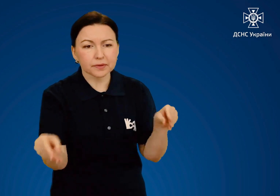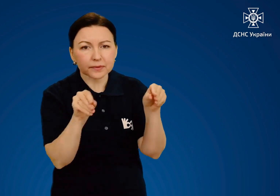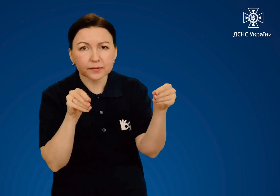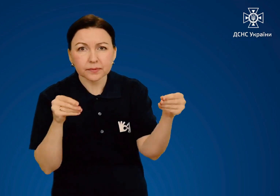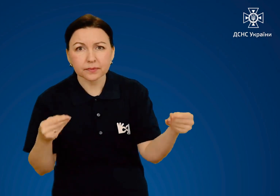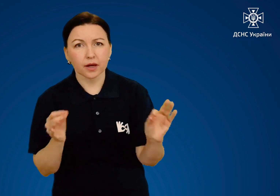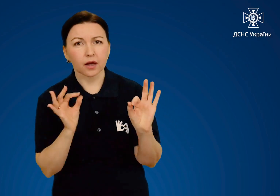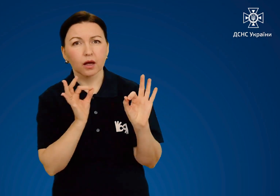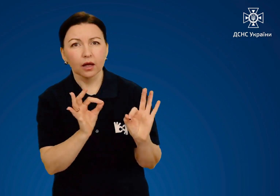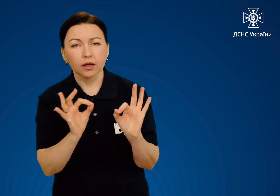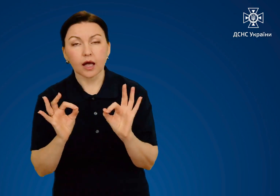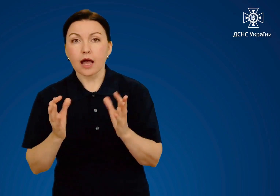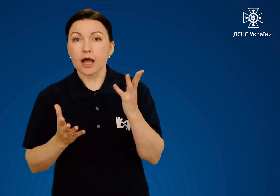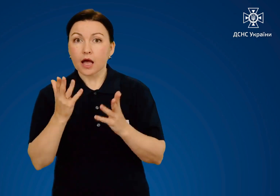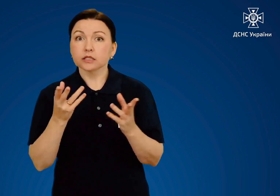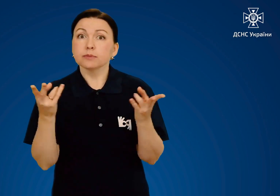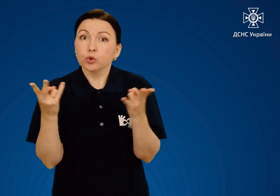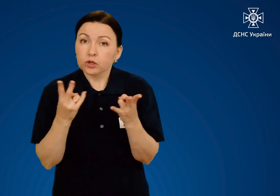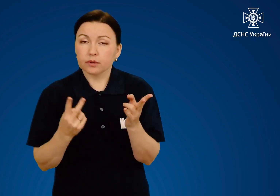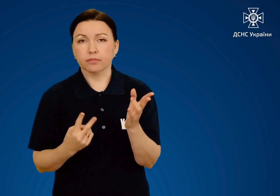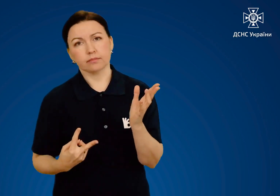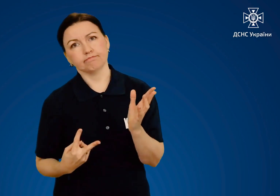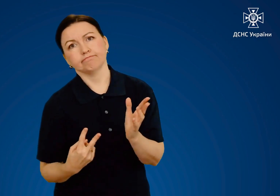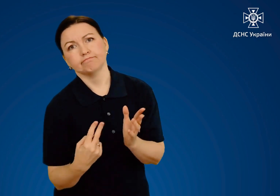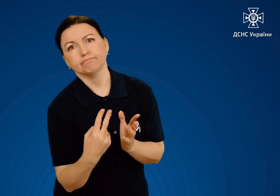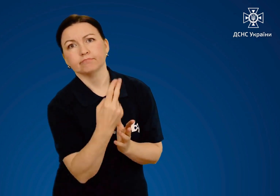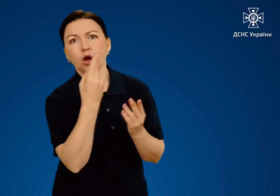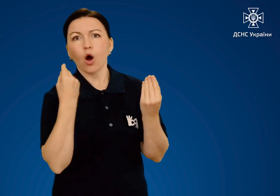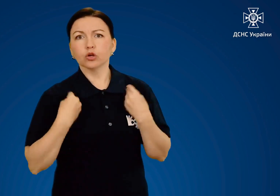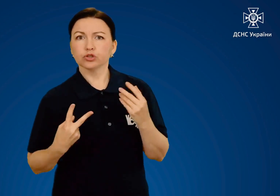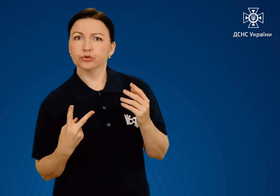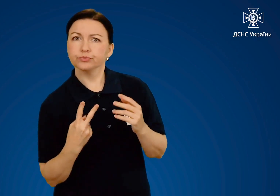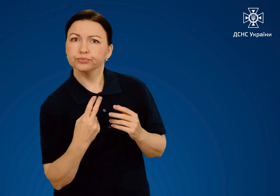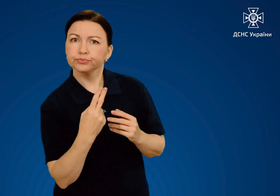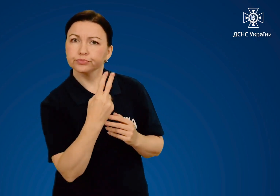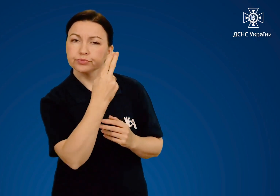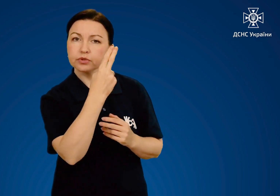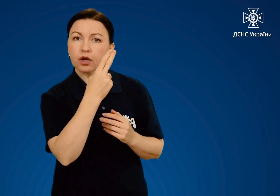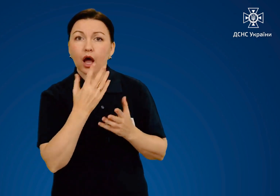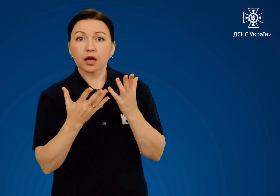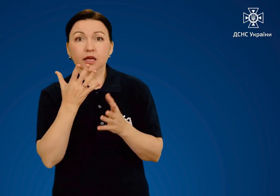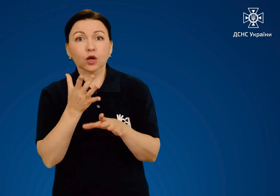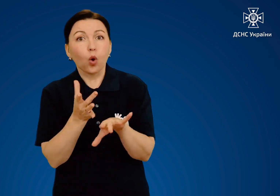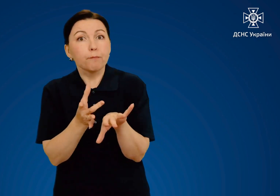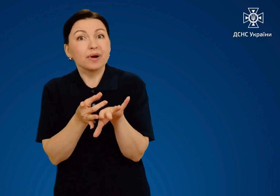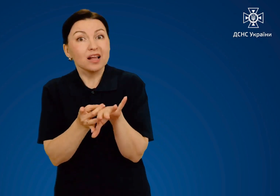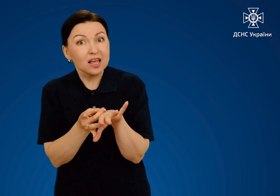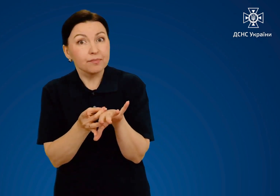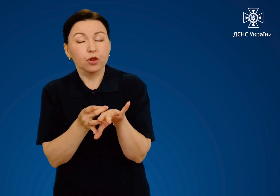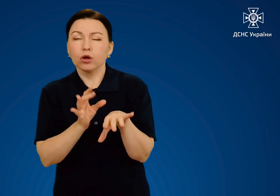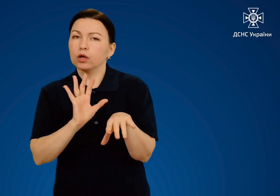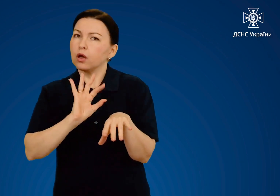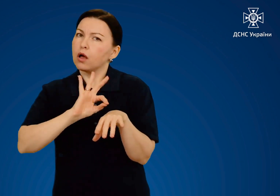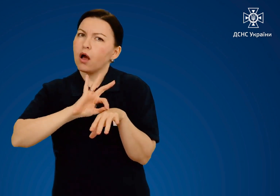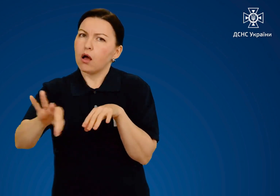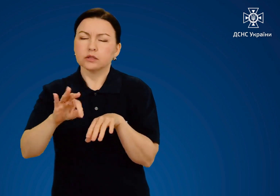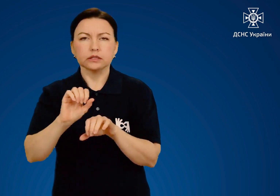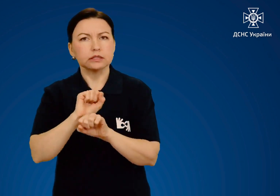одягу. Якщо потрібно, одяг розрізають. Частину одягу, який пристали до тіла, не